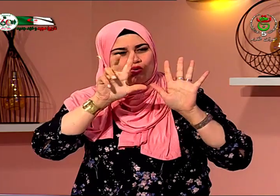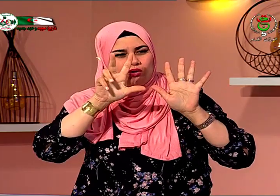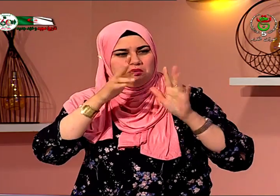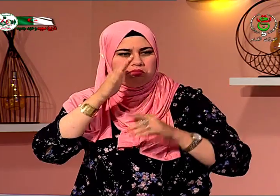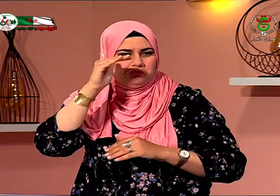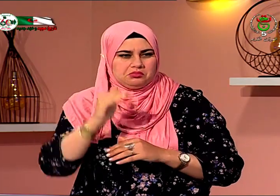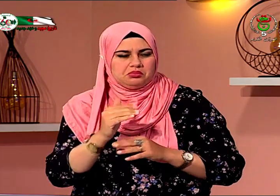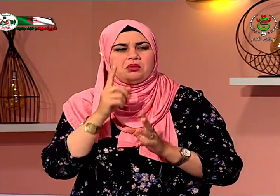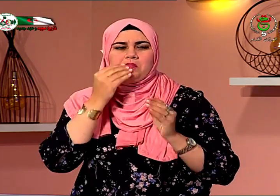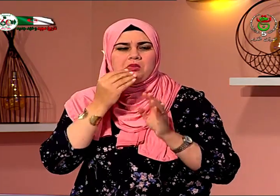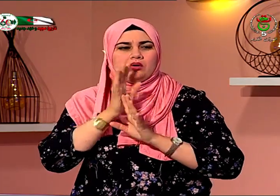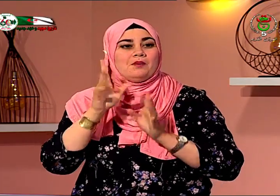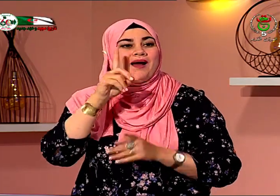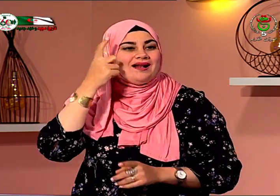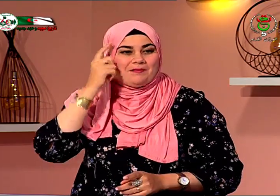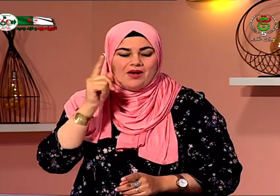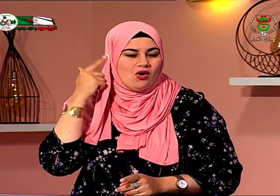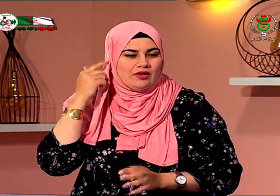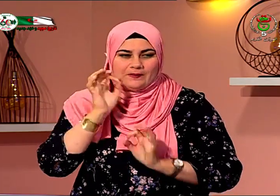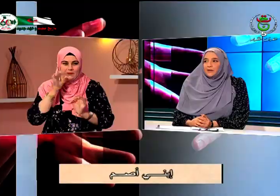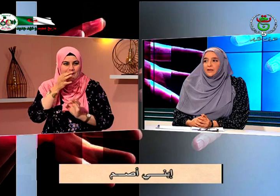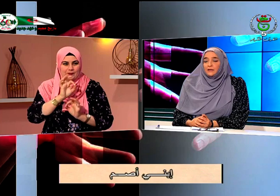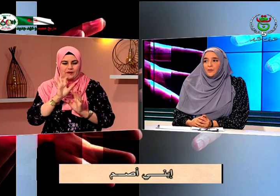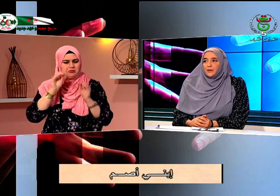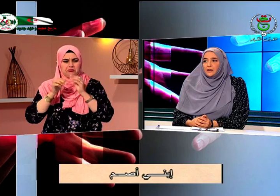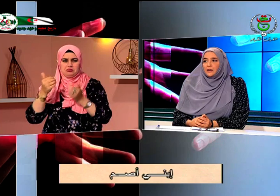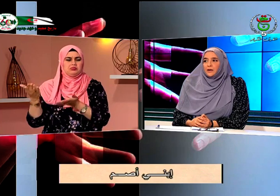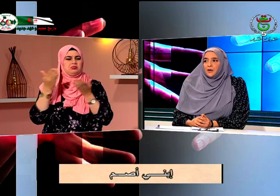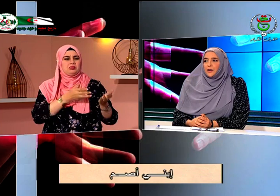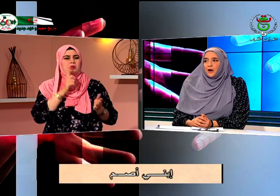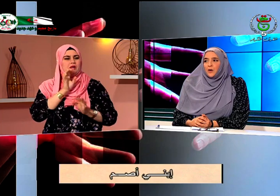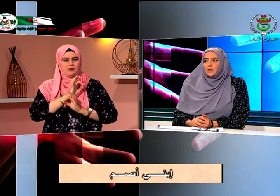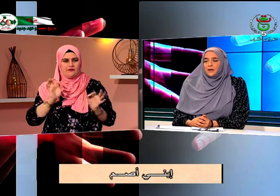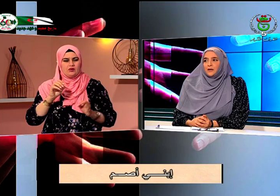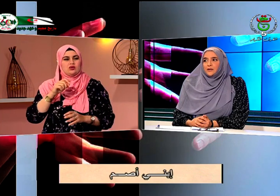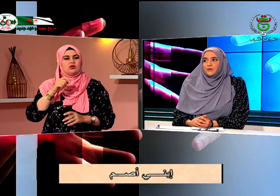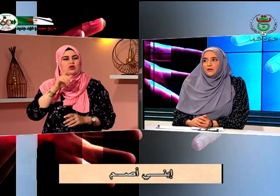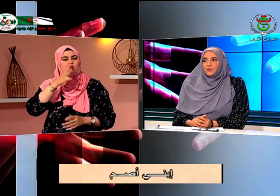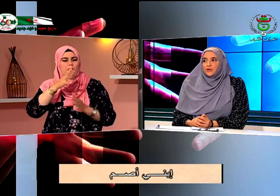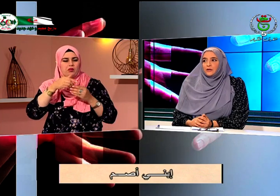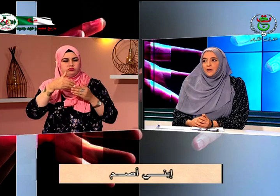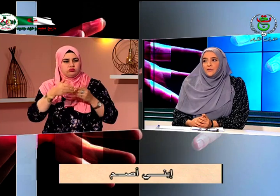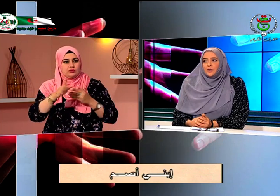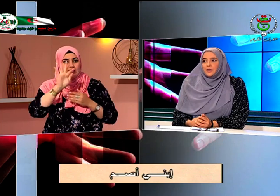لون بشرة أصبح أزرق لكن الطبيب قال طمأنها وقال أن ليس هناك مشكل فعدنا إلى